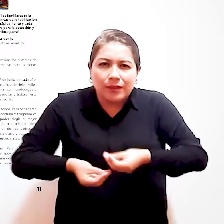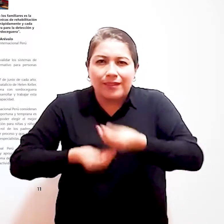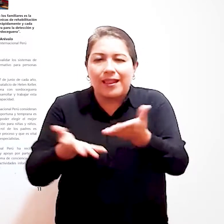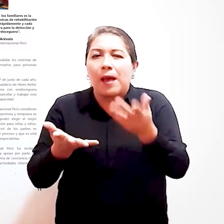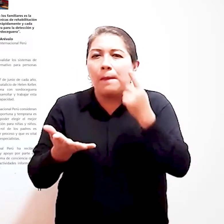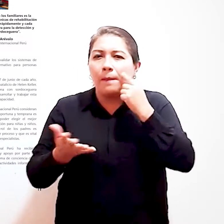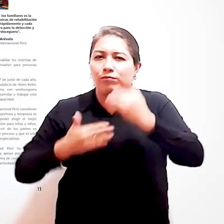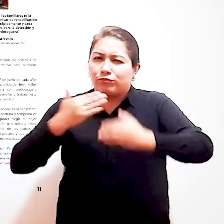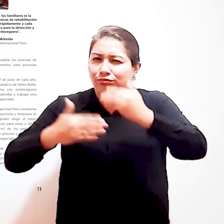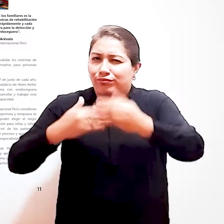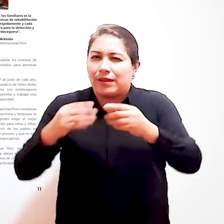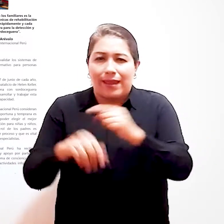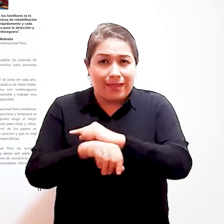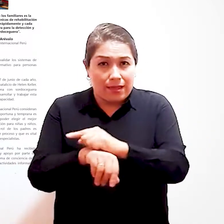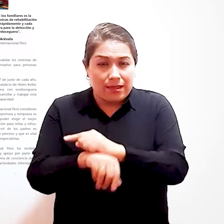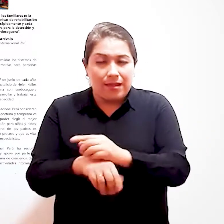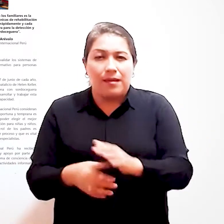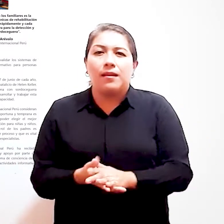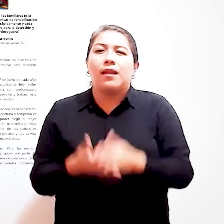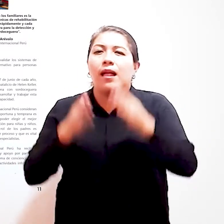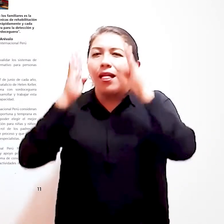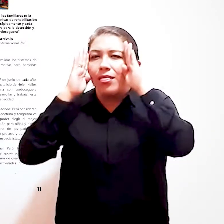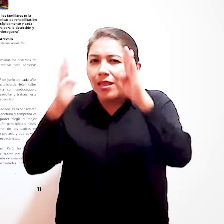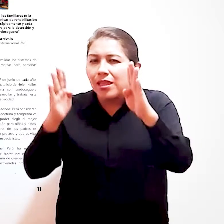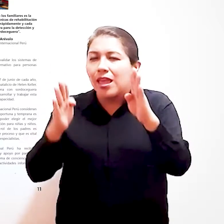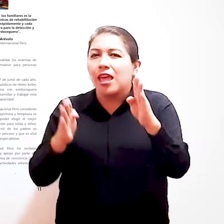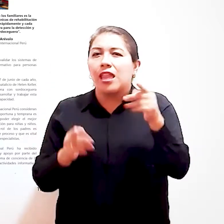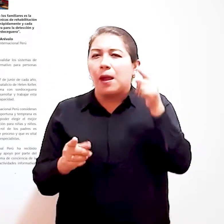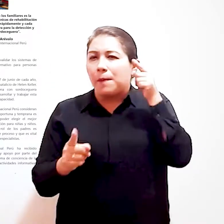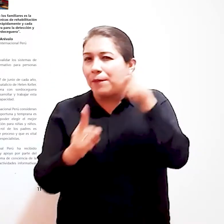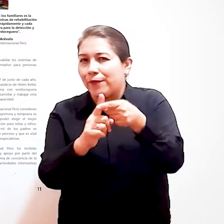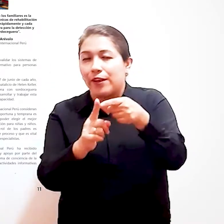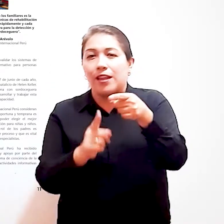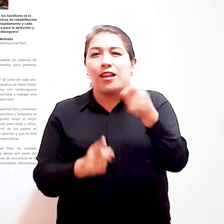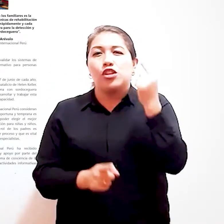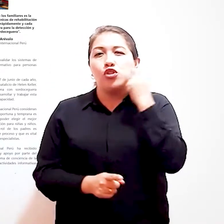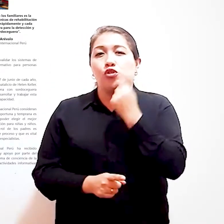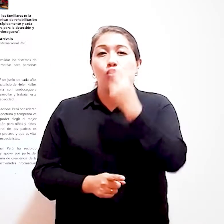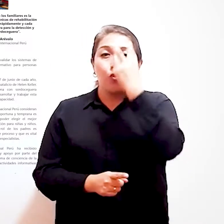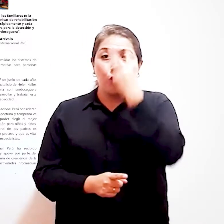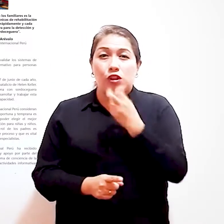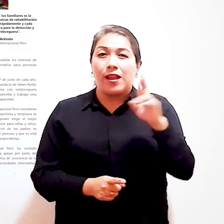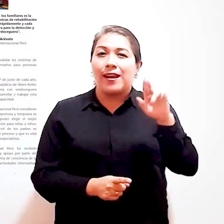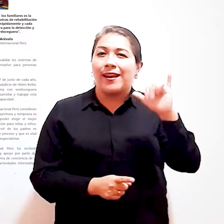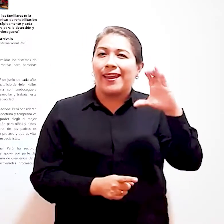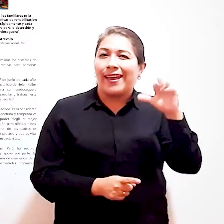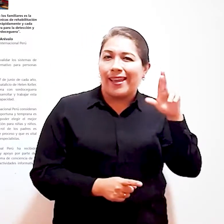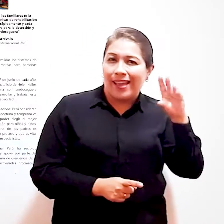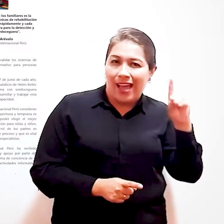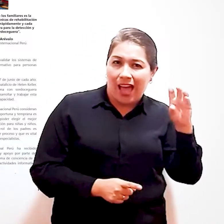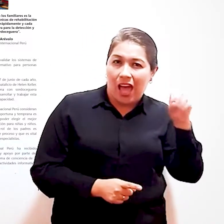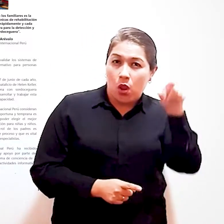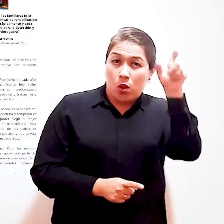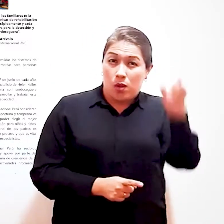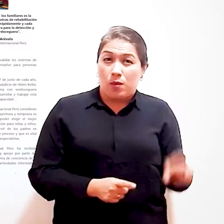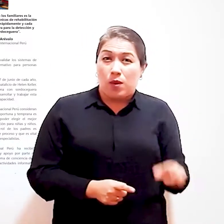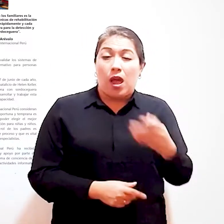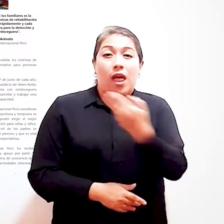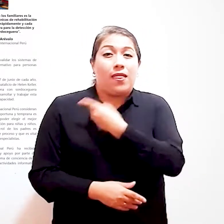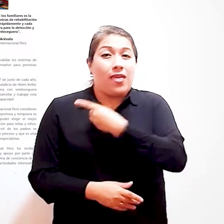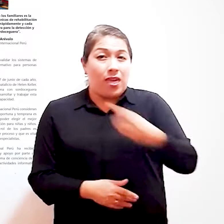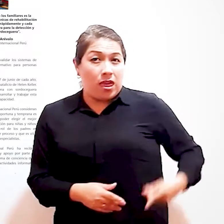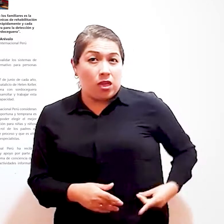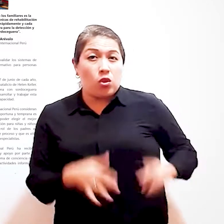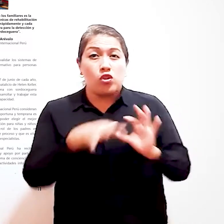y cada vez es más certera para la detección y atención de la sordo ceguera Ricardo Ceballos